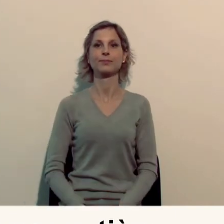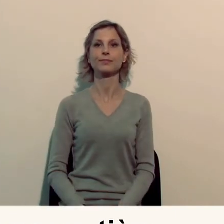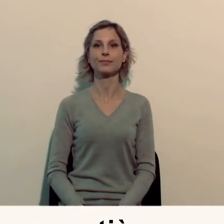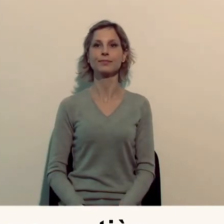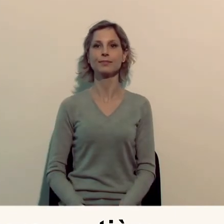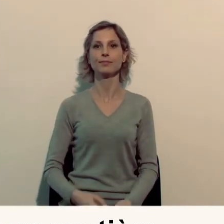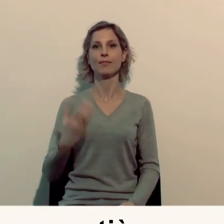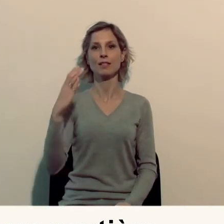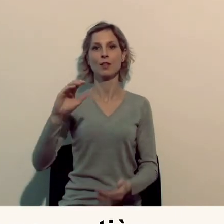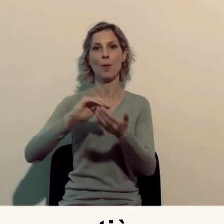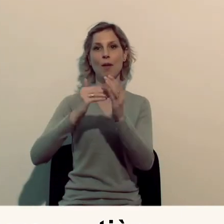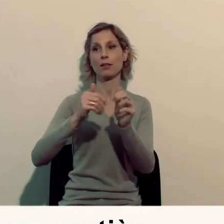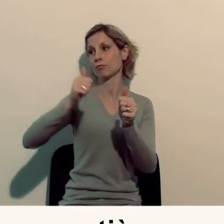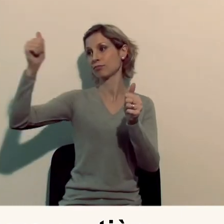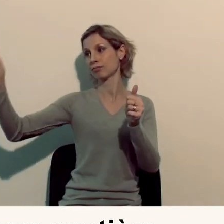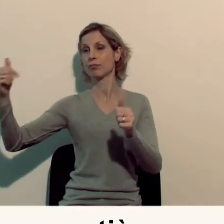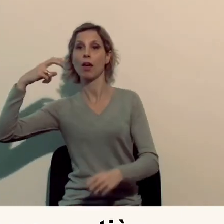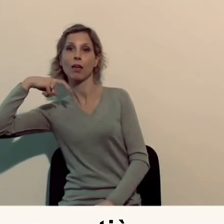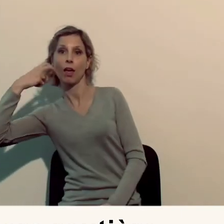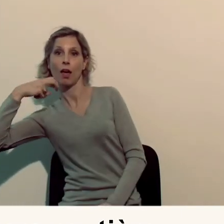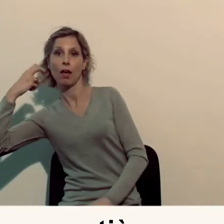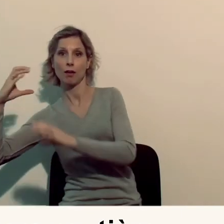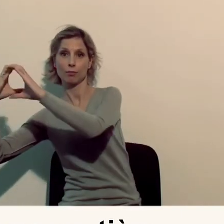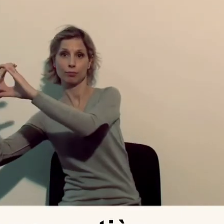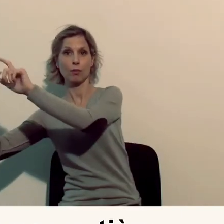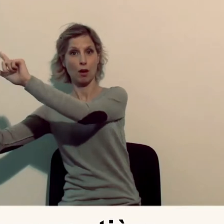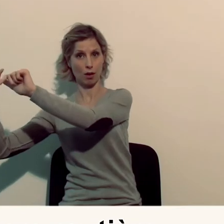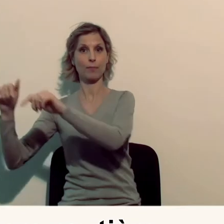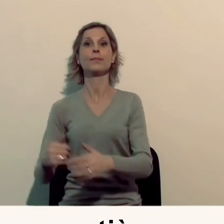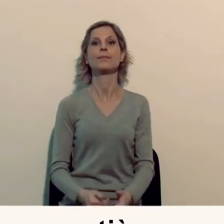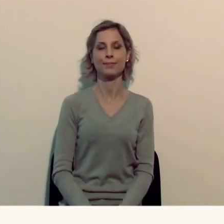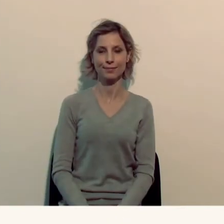et à 100 mètres de la gare routière et de la gare SNCF.